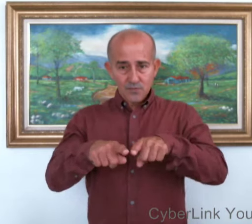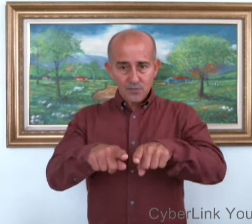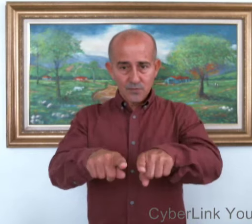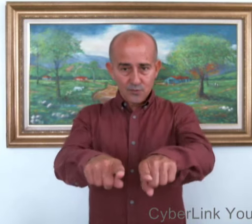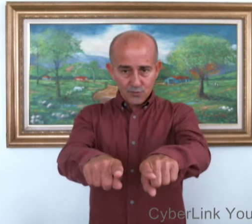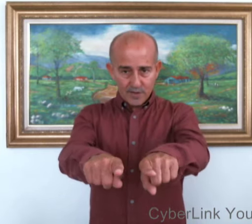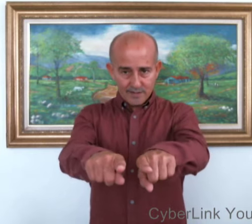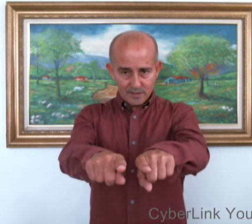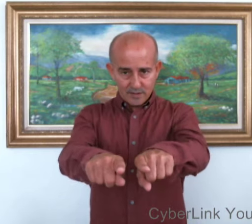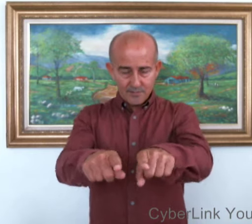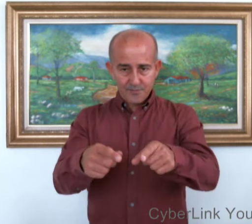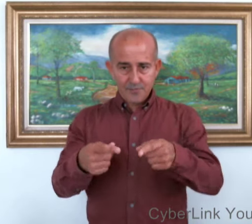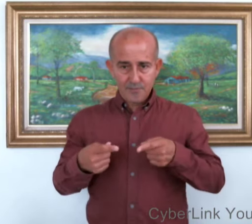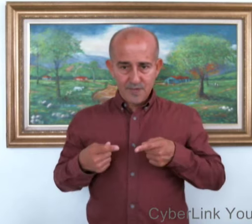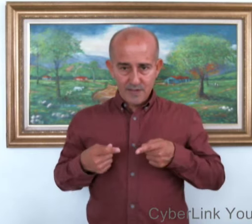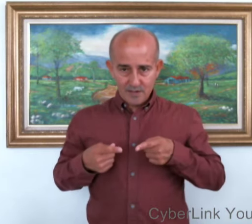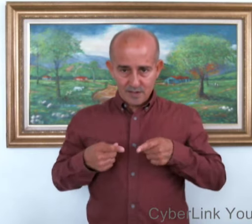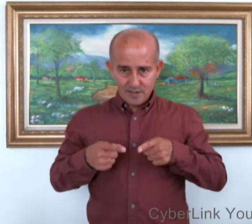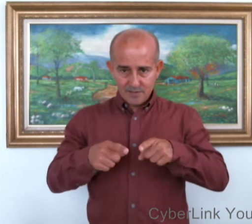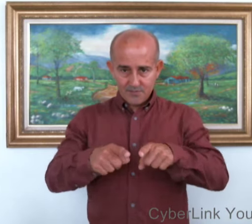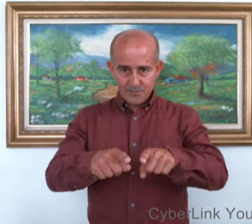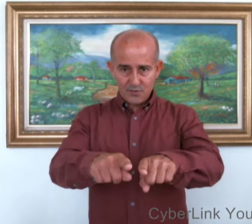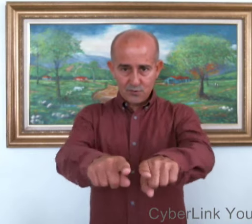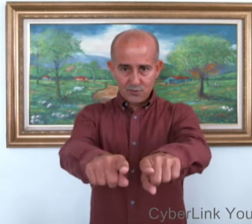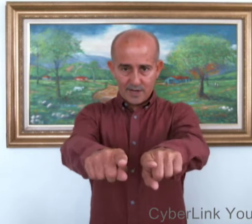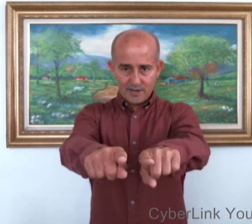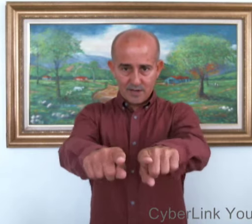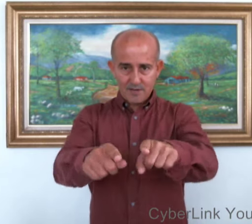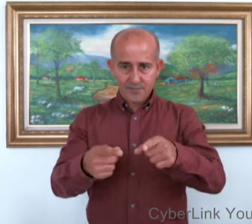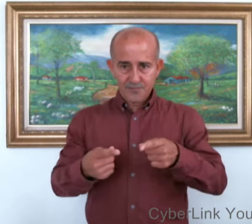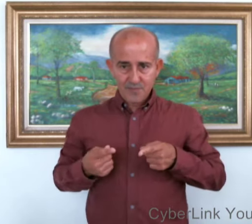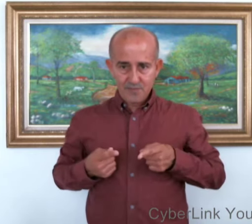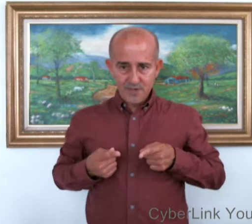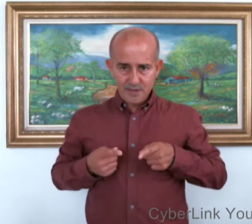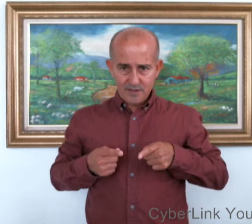Durante. Durante. Mientras. Durante. Mientras.